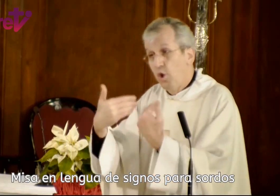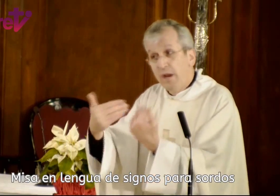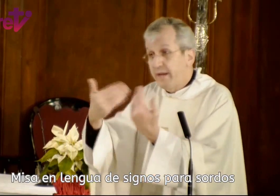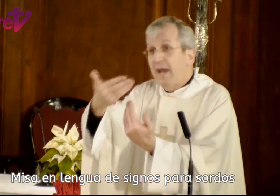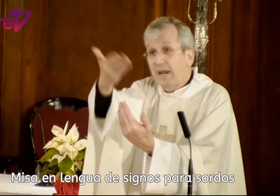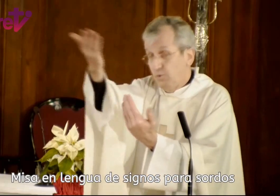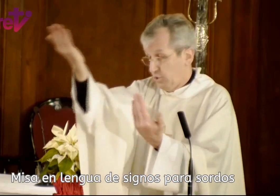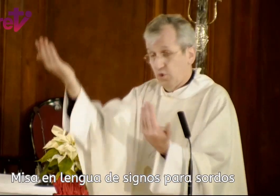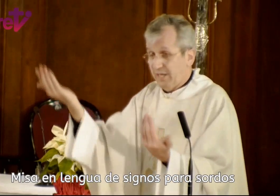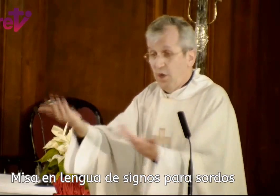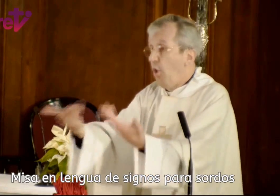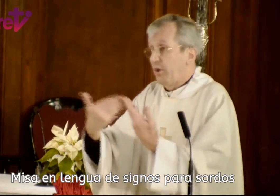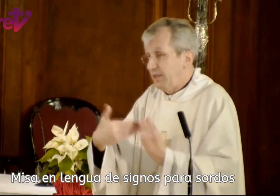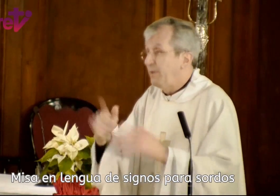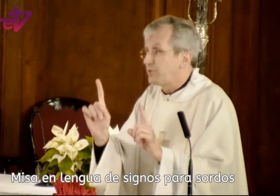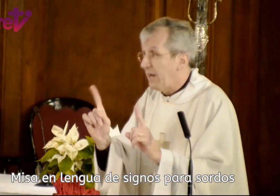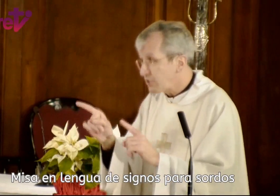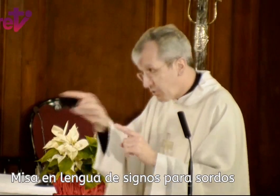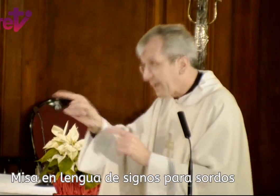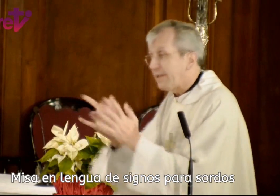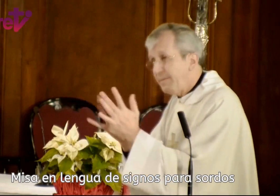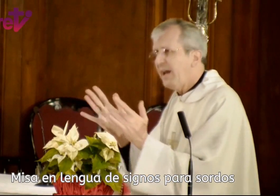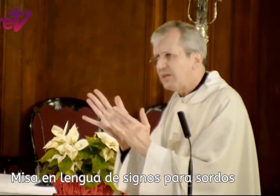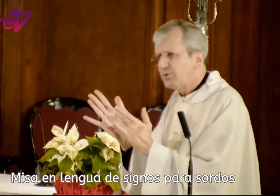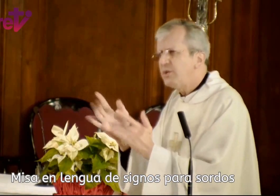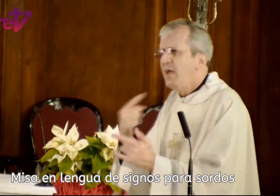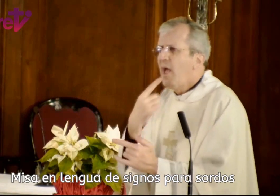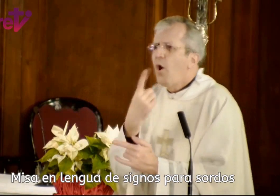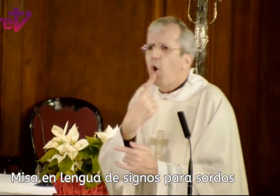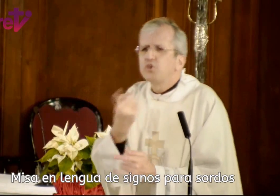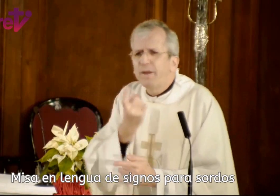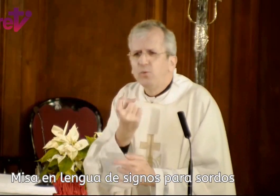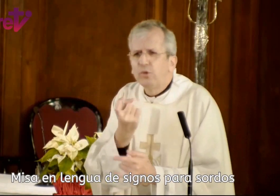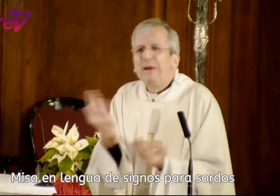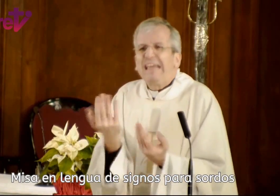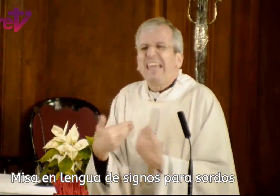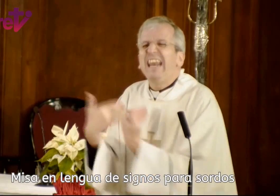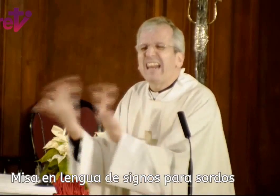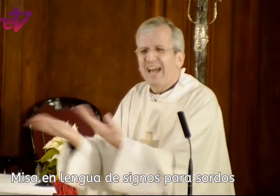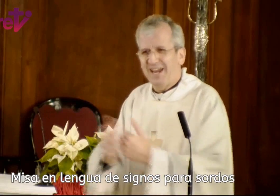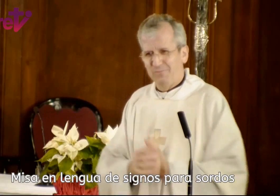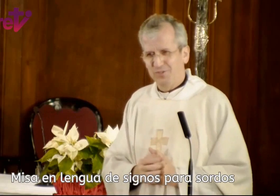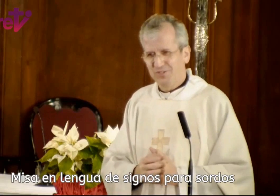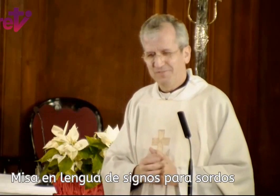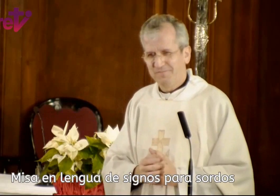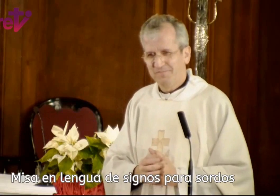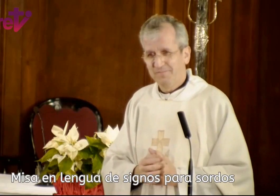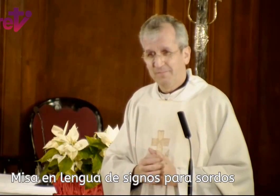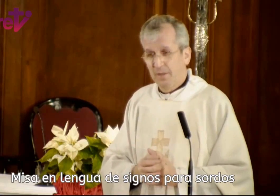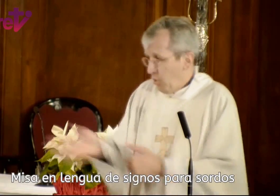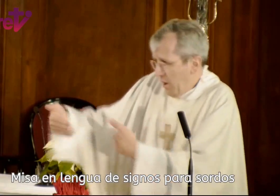regalaremos cosas o recibiremos regalos, sino que también a Jesús, os pregunto, ¿qué le regalaremos? No,